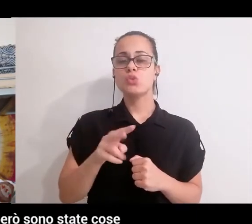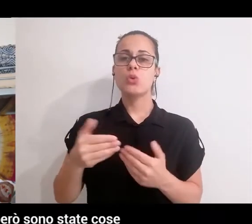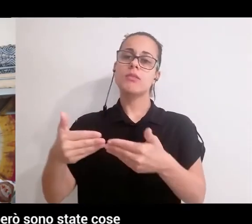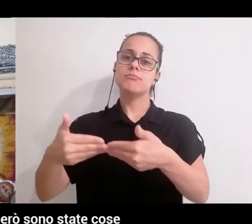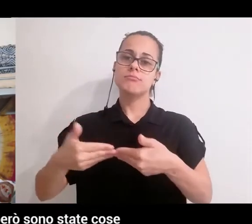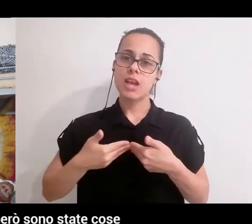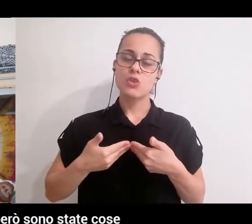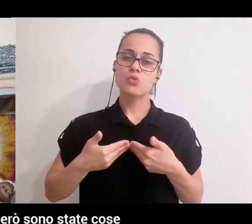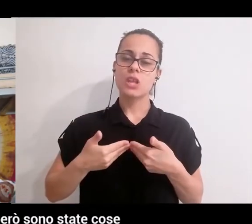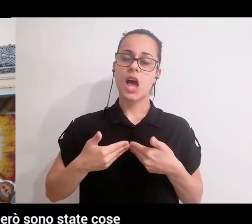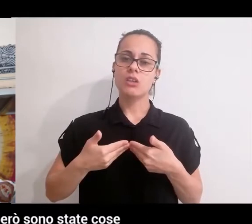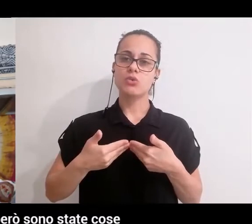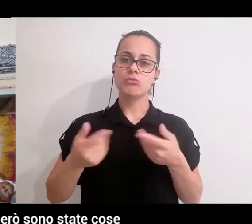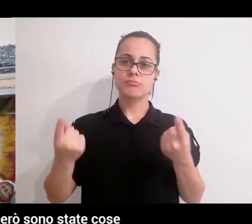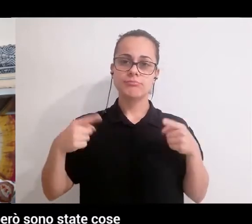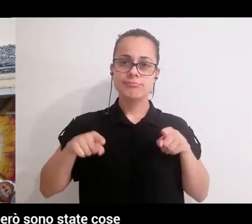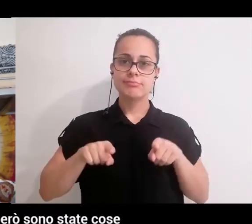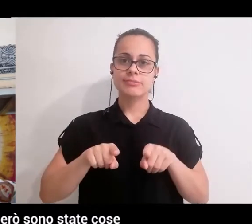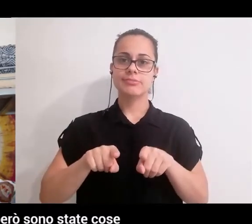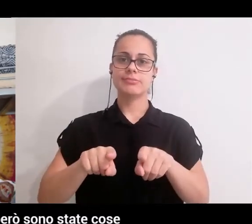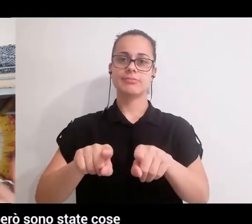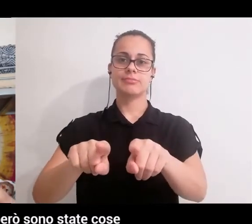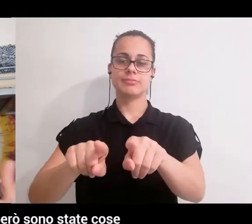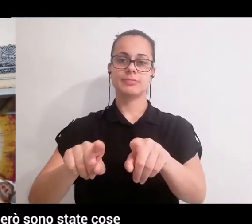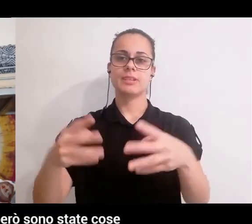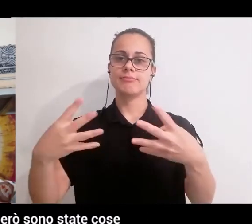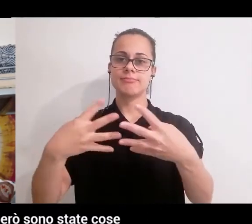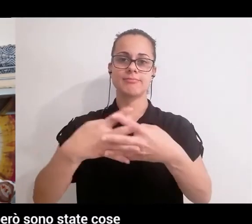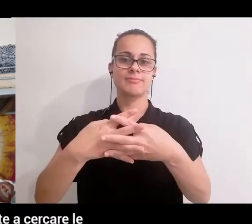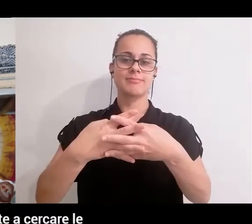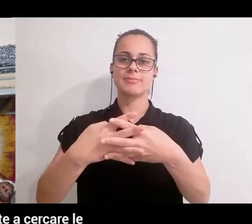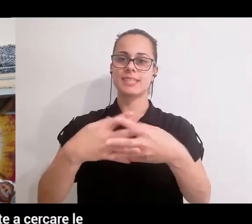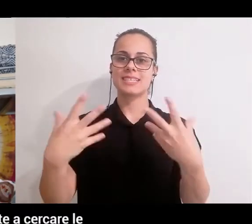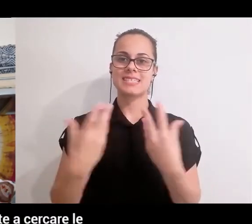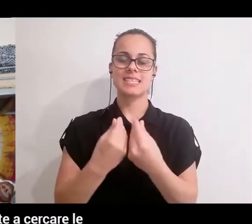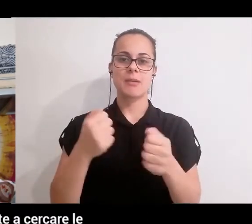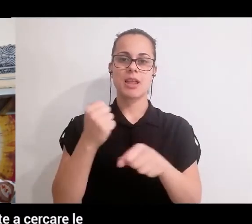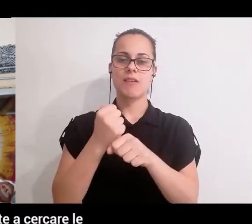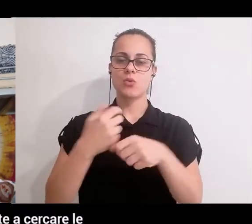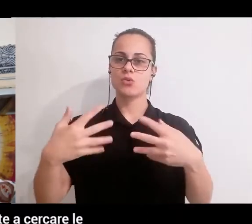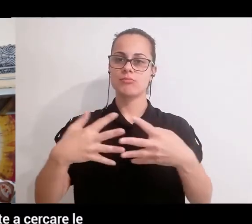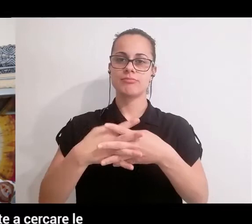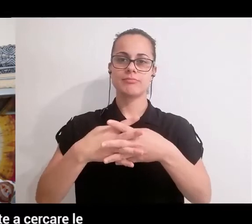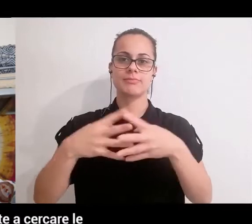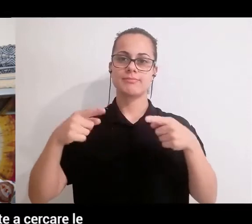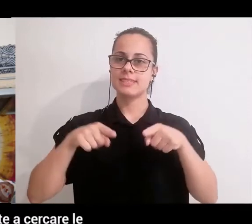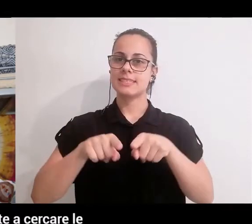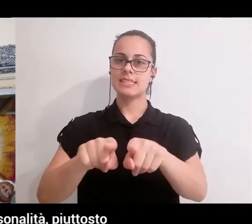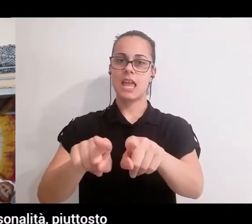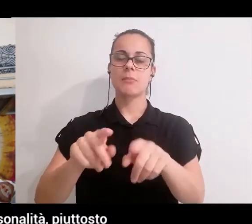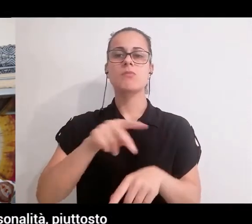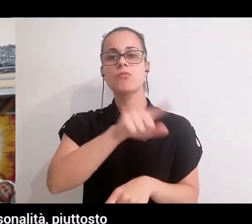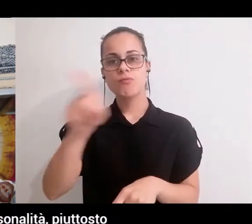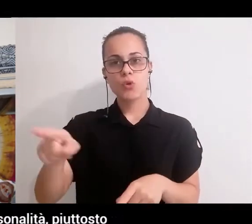cominciato a camminare più o meno di pari passo, però sono state cose complementari, quindi vi invito ovviamente a